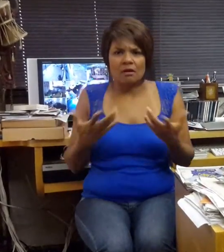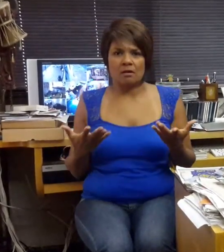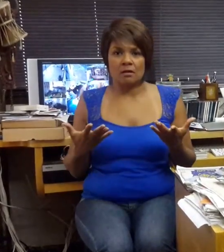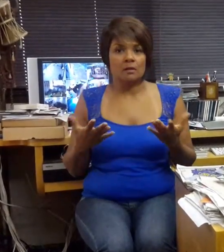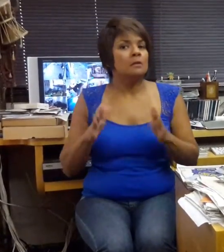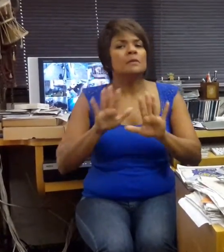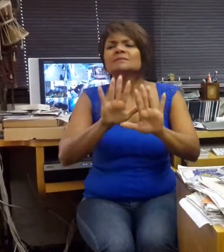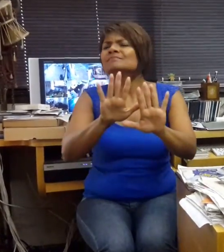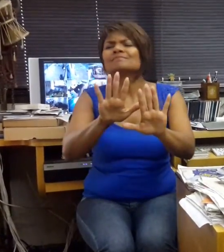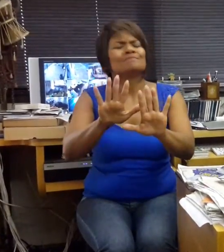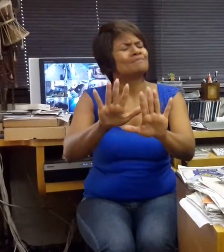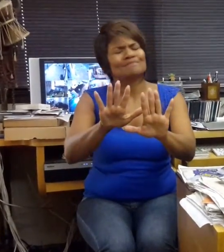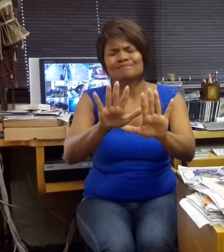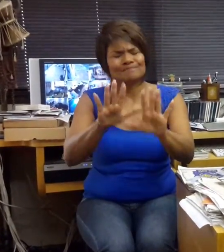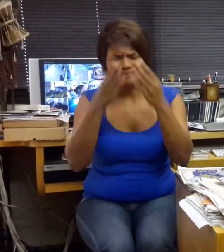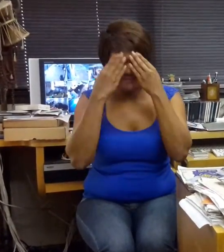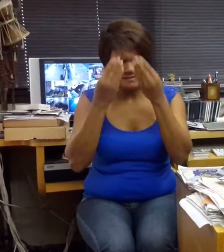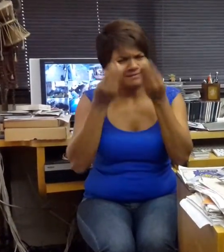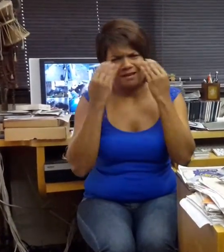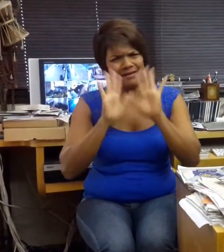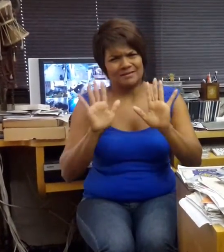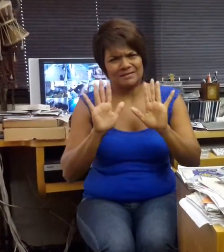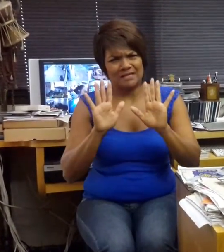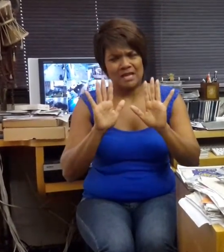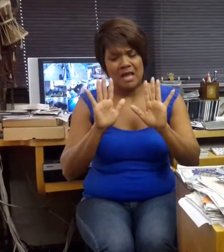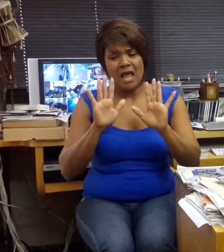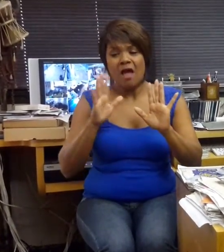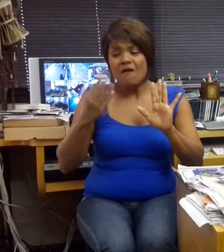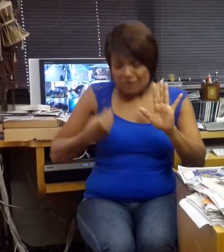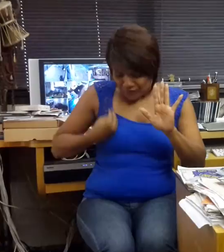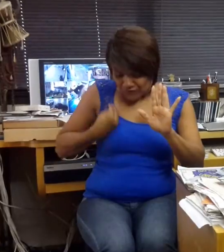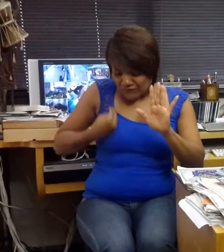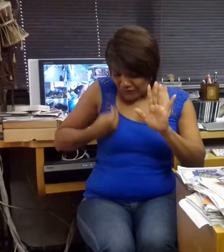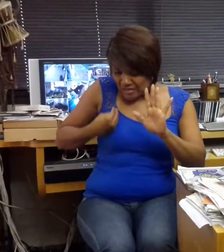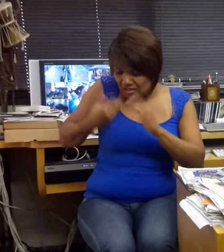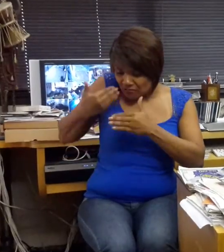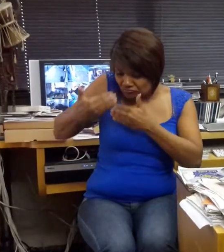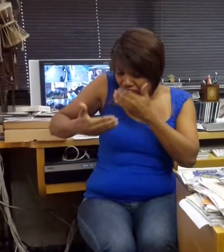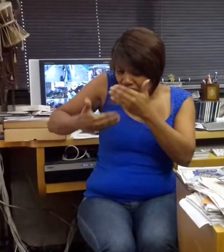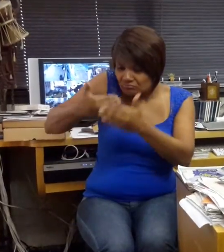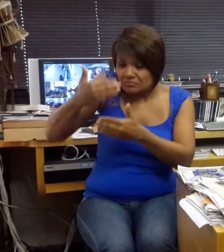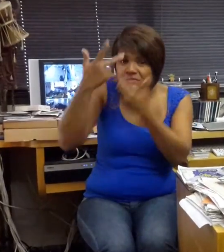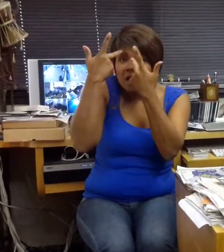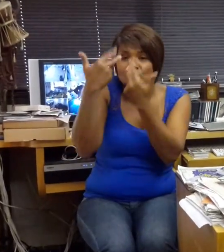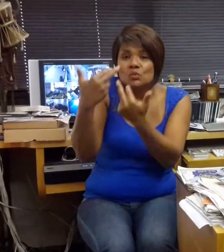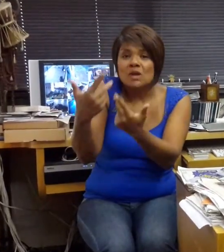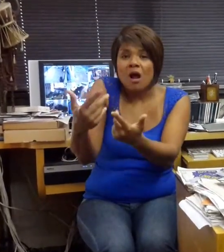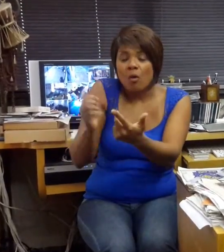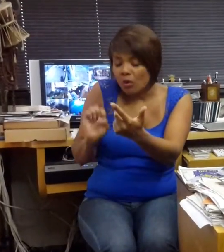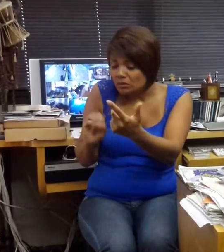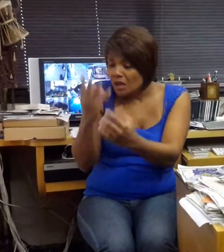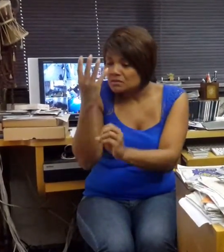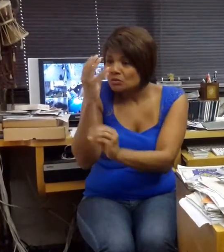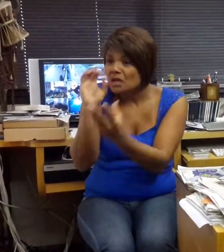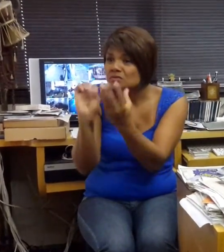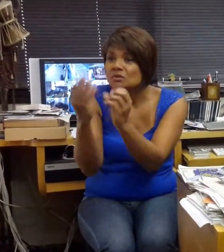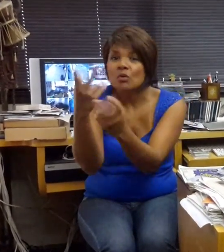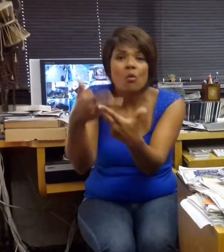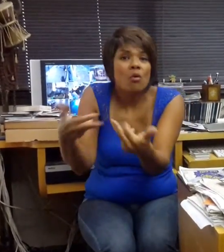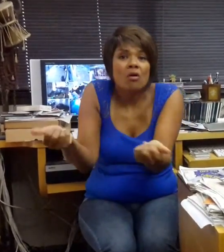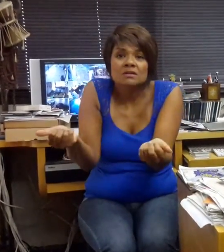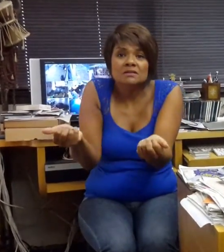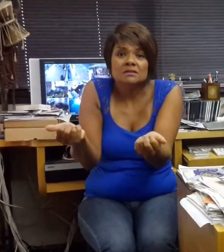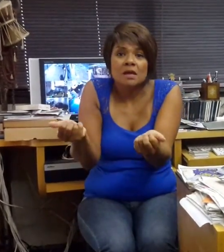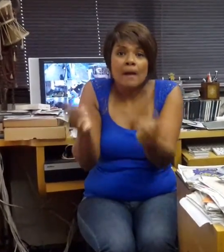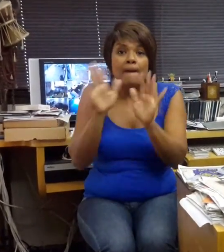O que estará ocorrendo serão os eventos naturais da vida. Nós é que não fomos devidamente preparados para